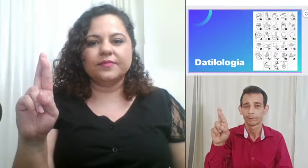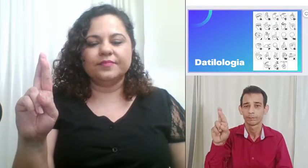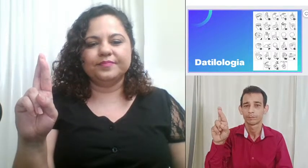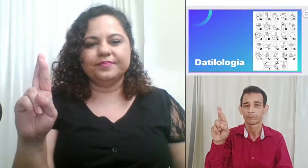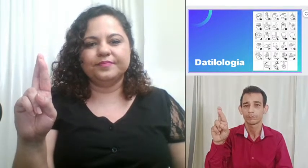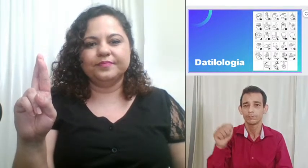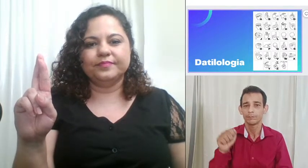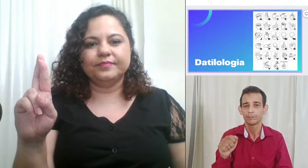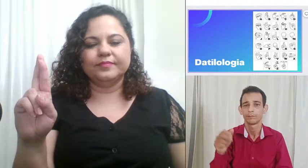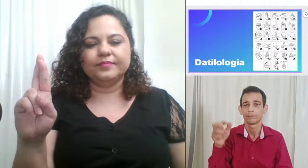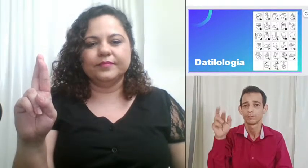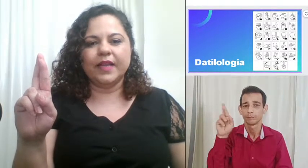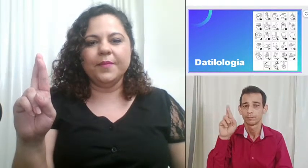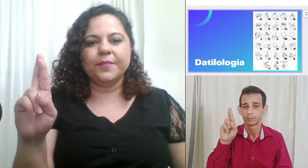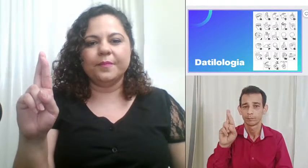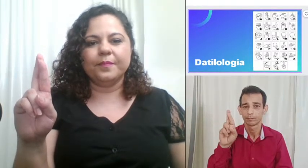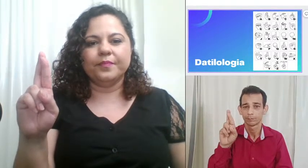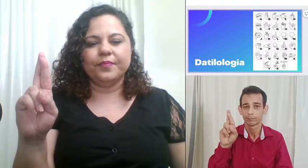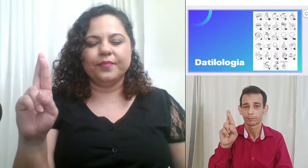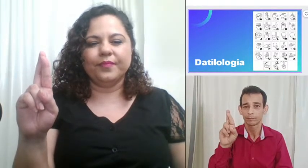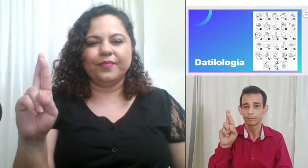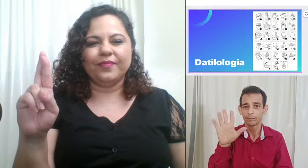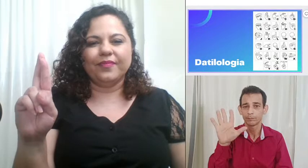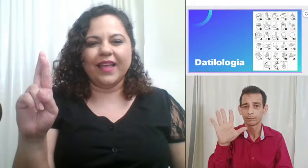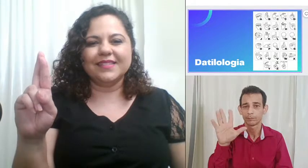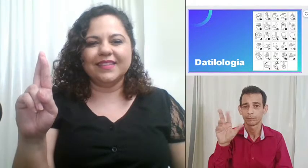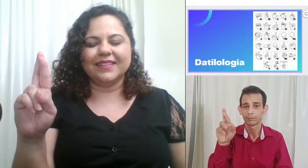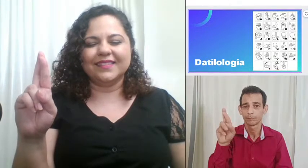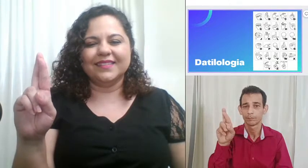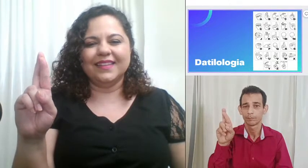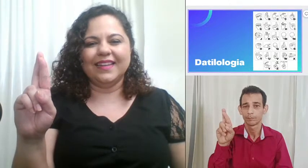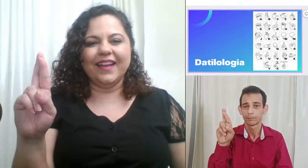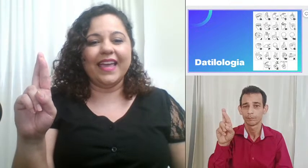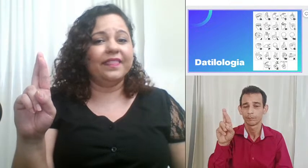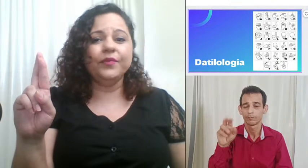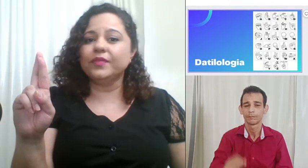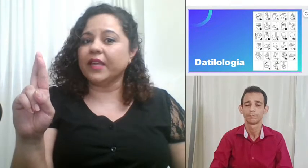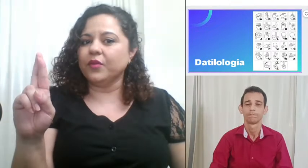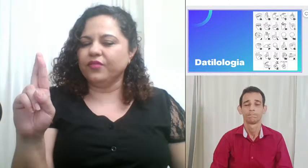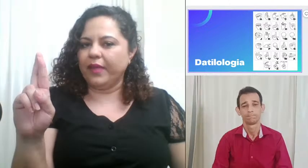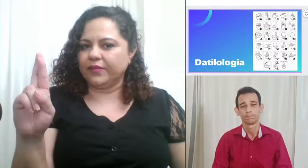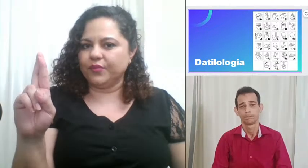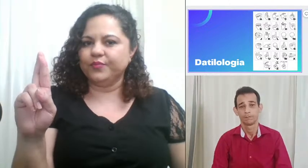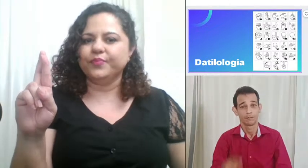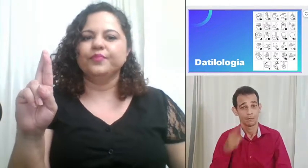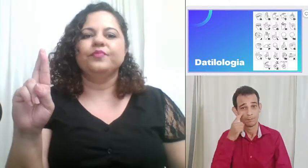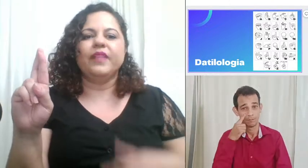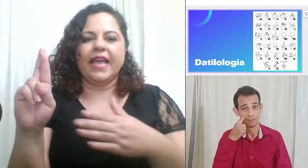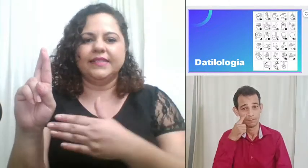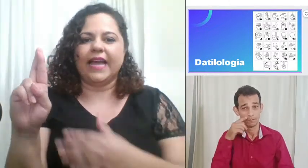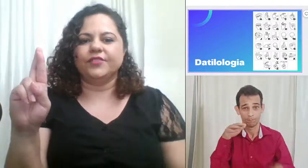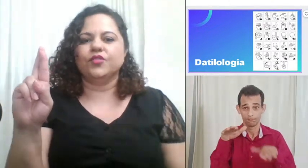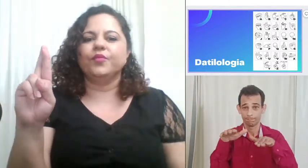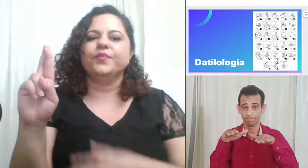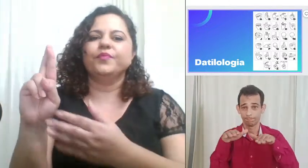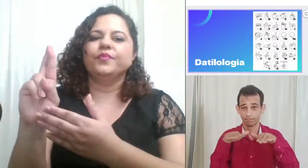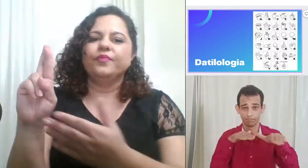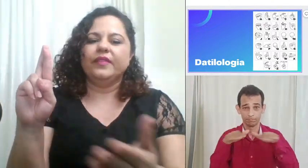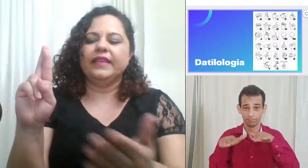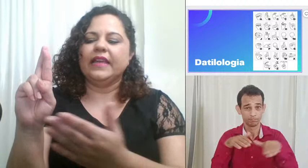né assim letra R não tem movimento é estático e